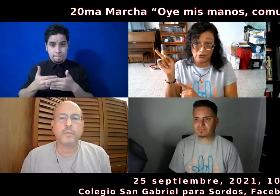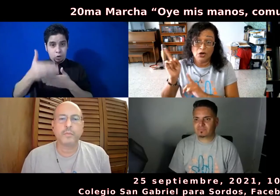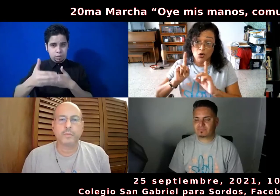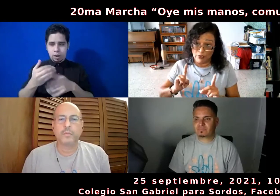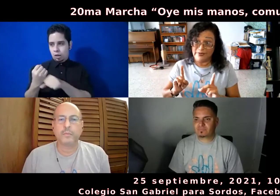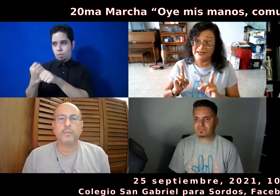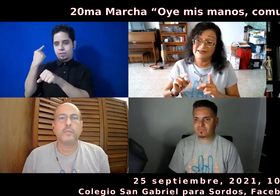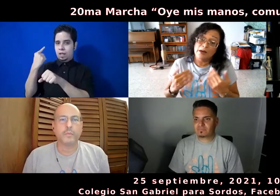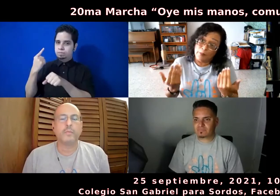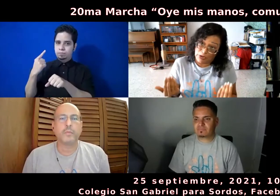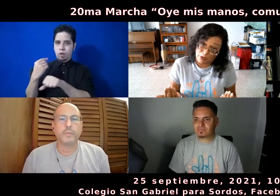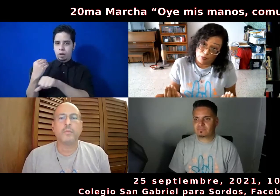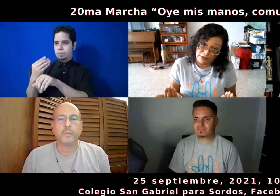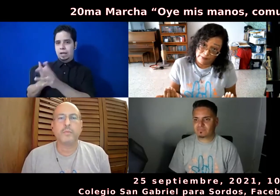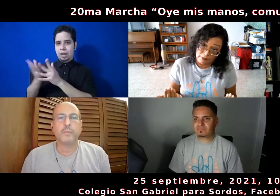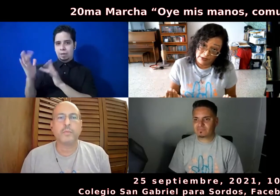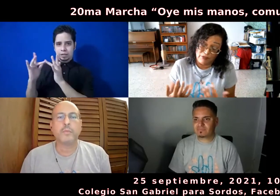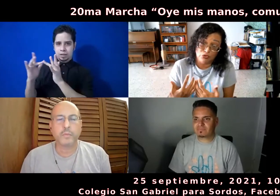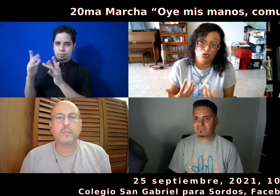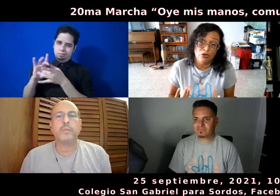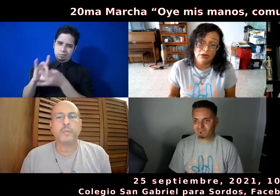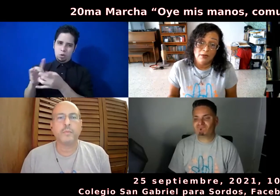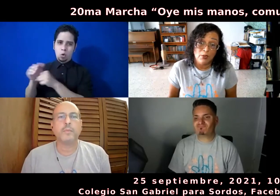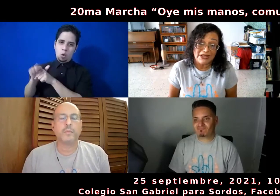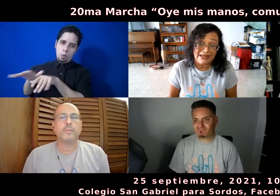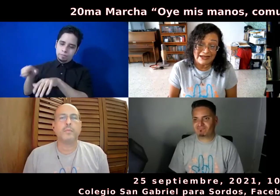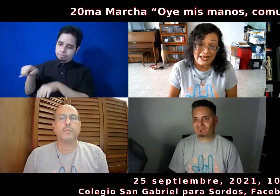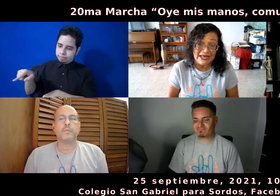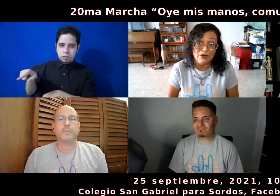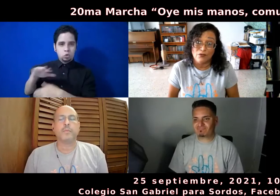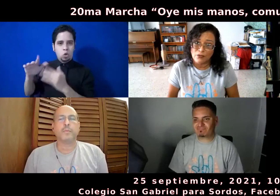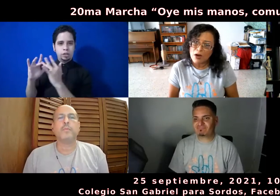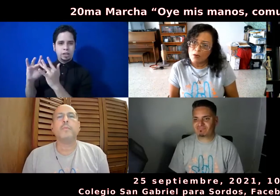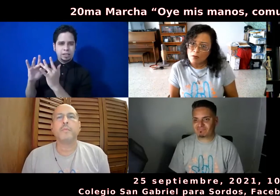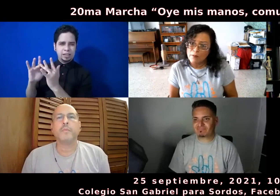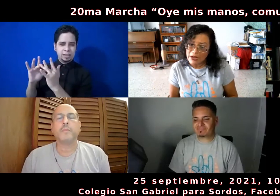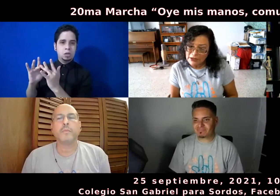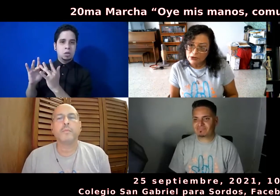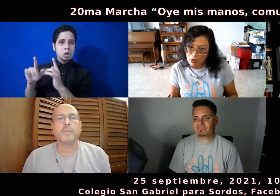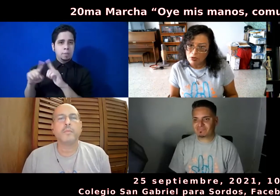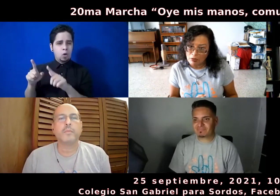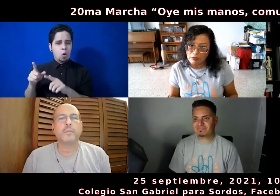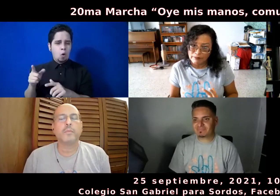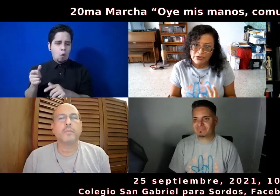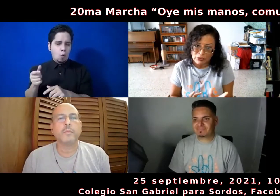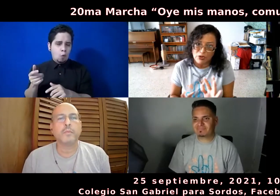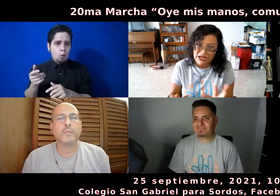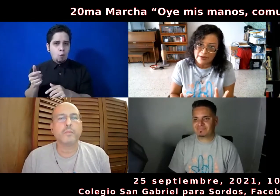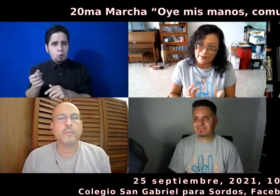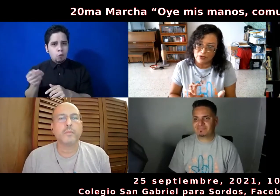no fue presencial por el COVID, fue todo por internet y fue como un poquito, se estuvo chévere, pero